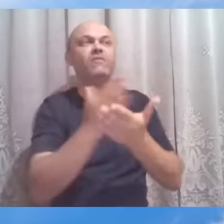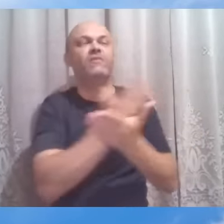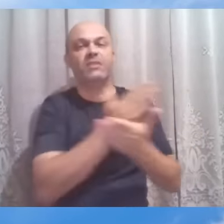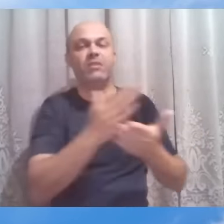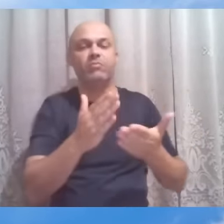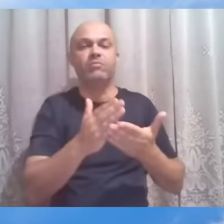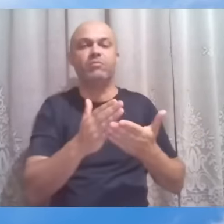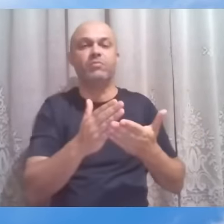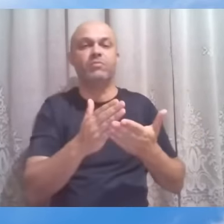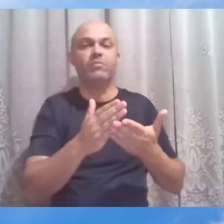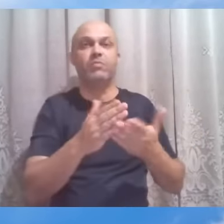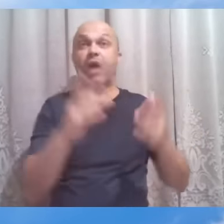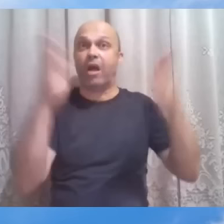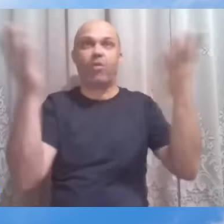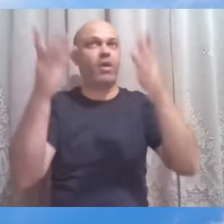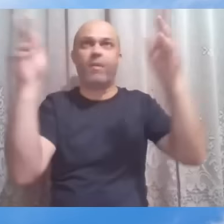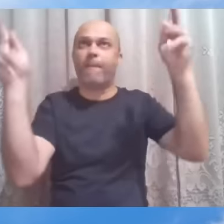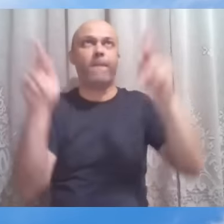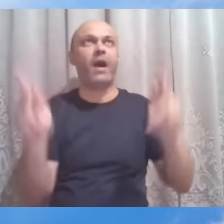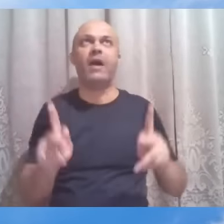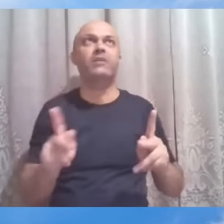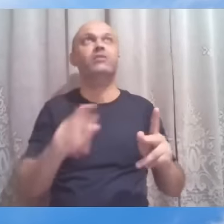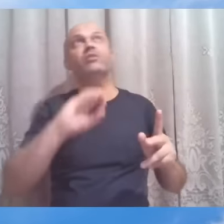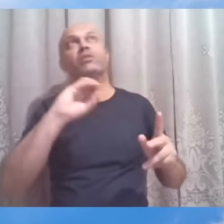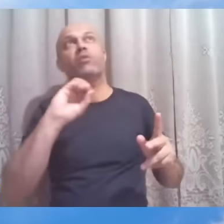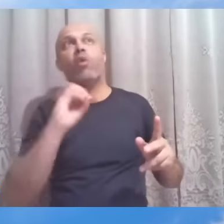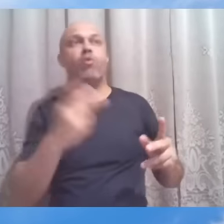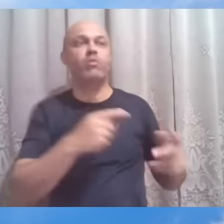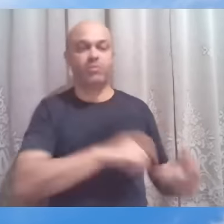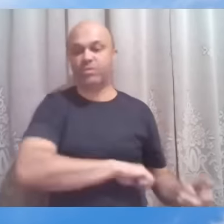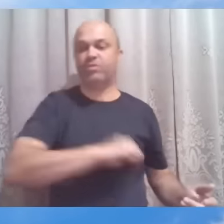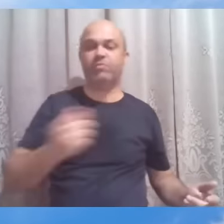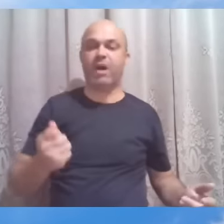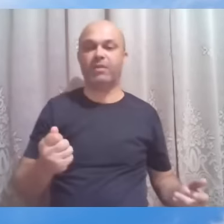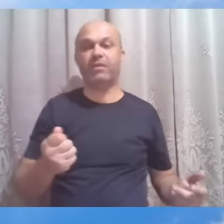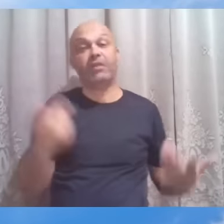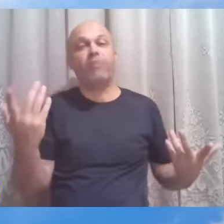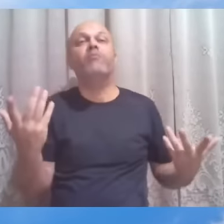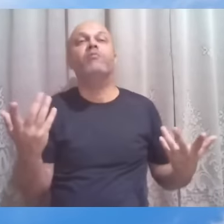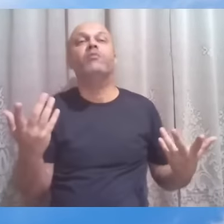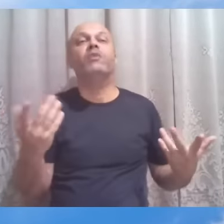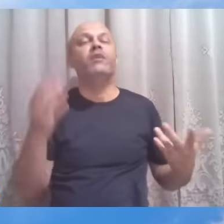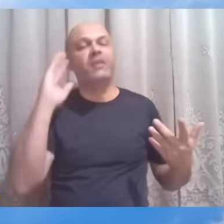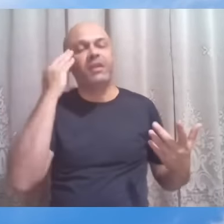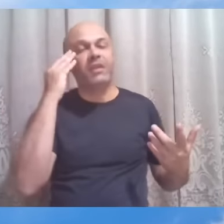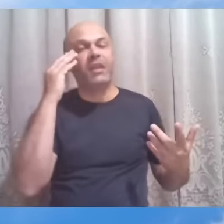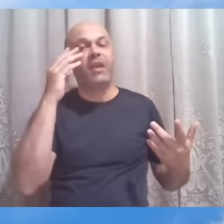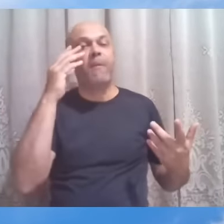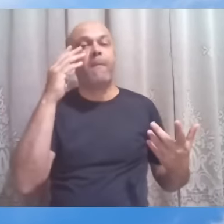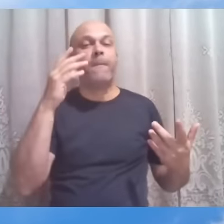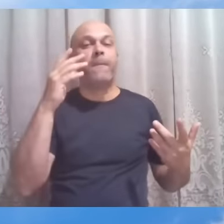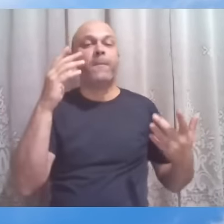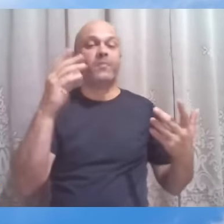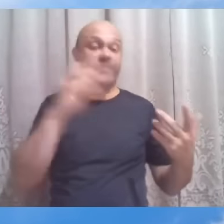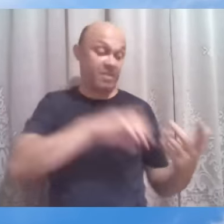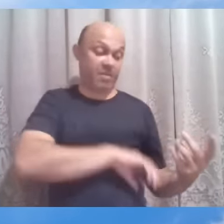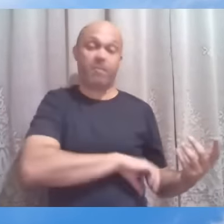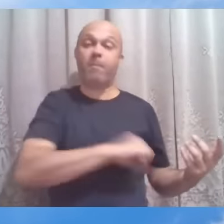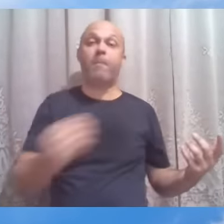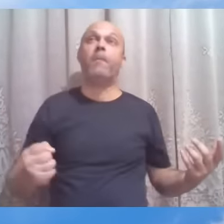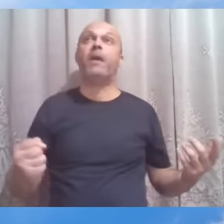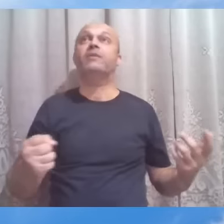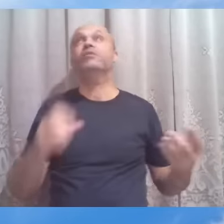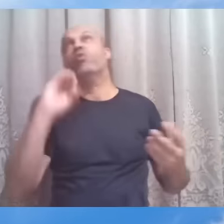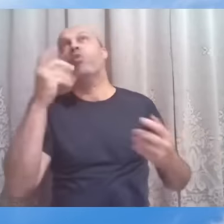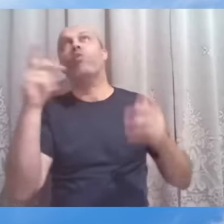mas a divisão, ou a espada? E aí vamos entendendo que a divisão e a espada ali não terão a conotação dos conflitos humanos,